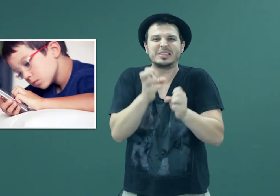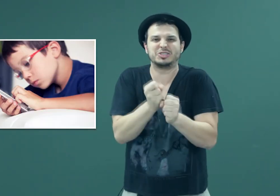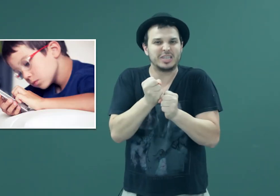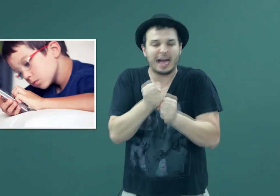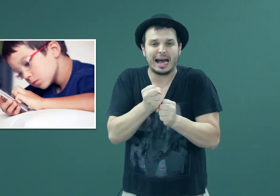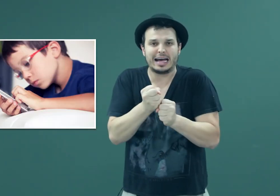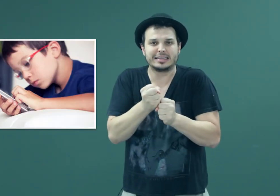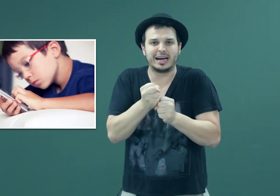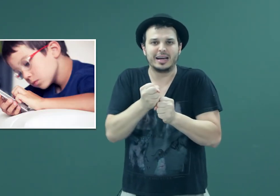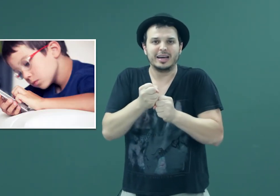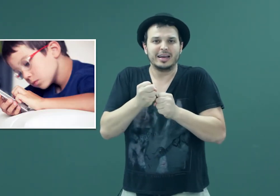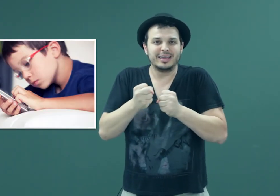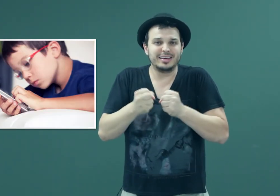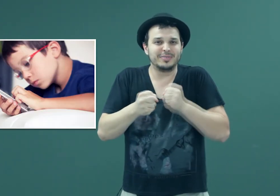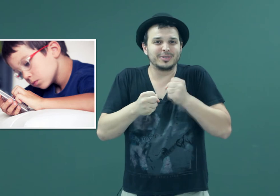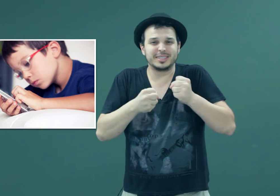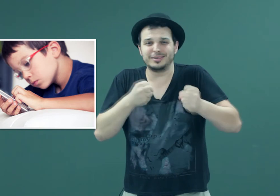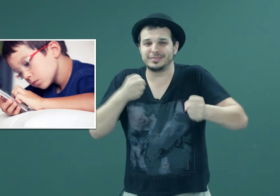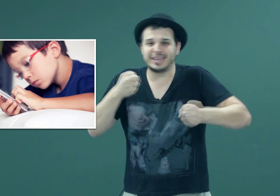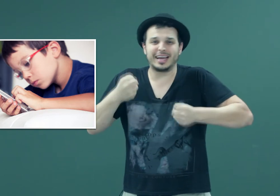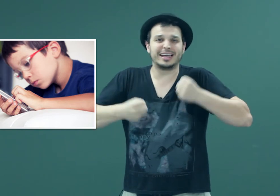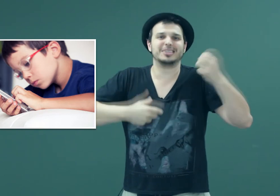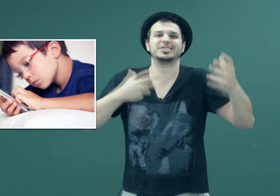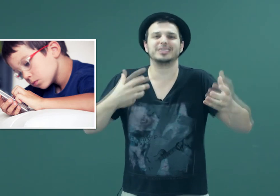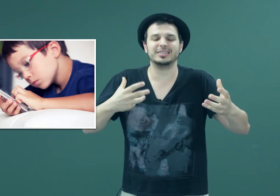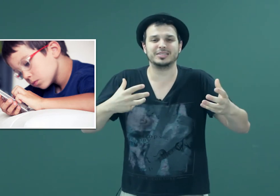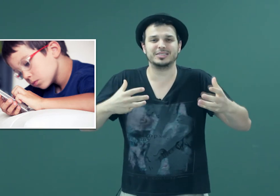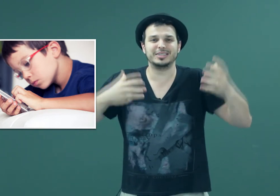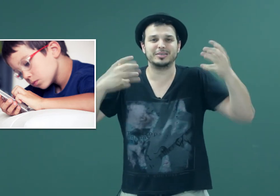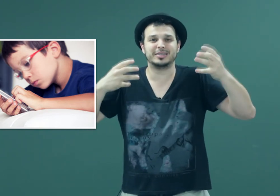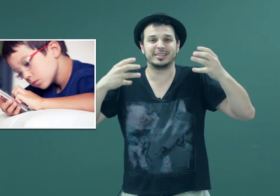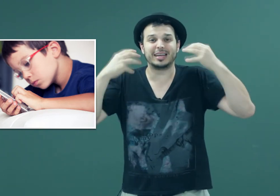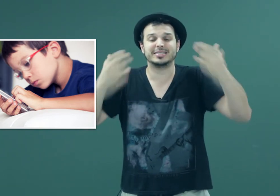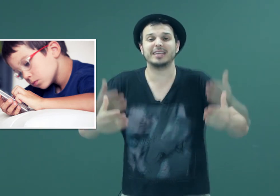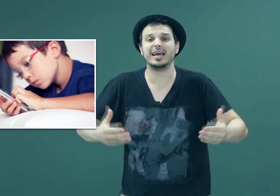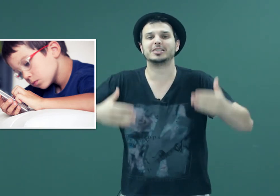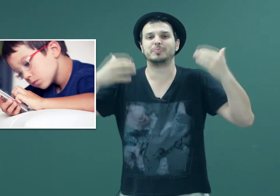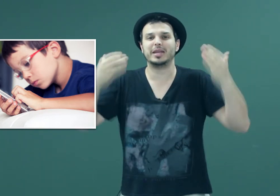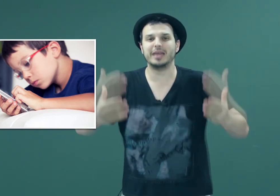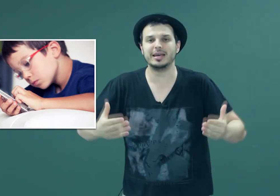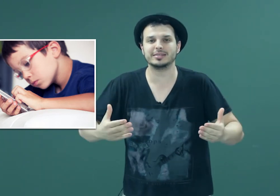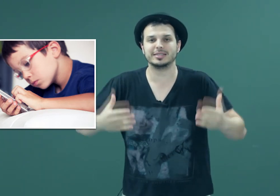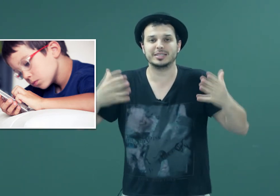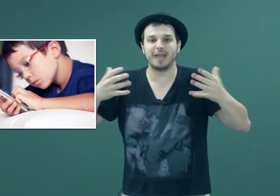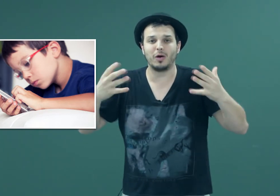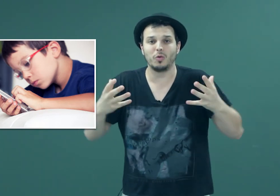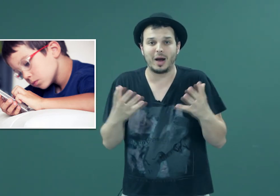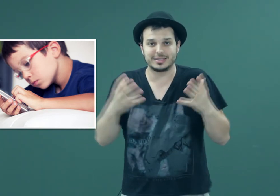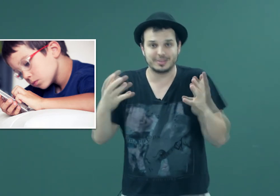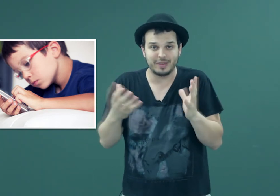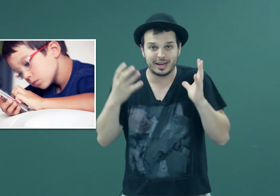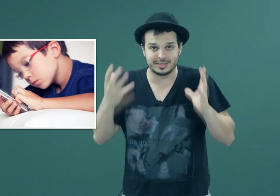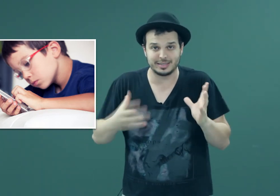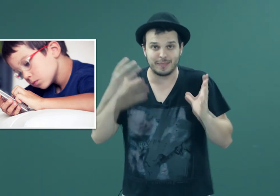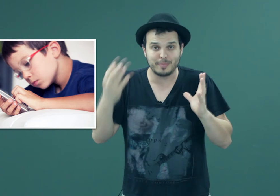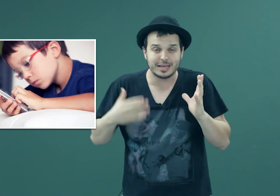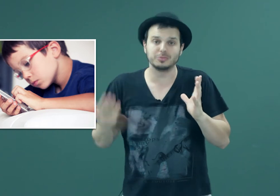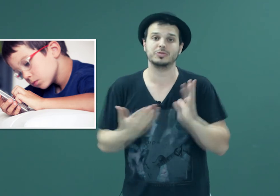mastigada e você não tem aquela chance de trazer a experiência de algo mais que vai acrescentar mais no